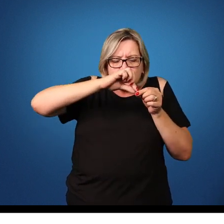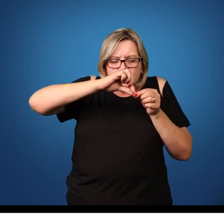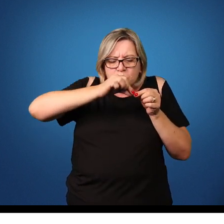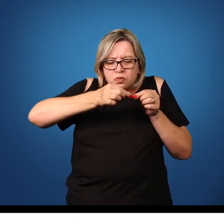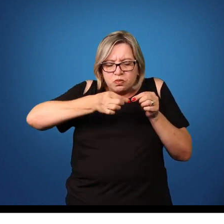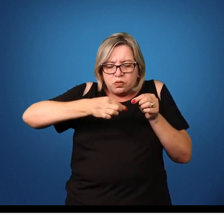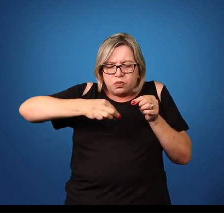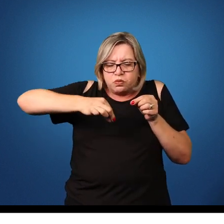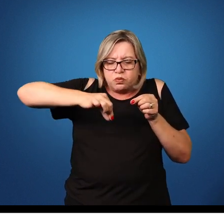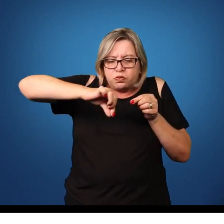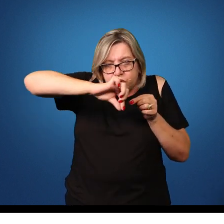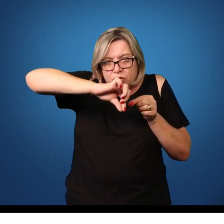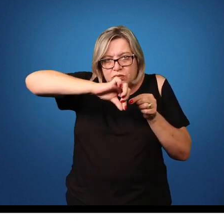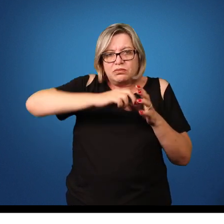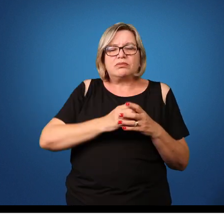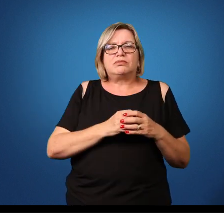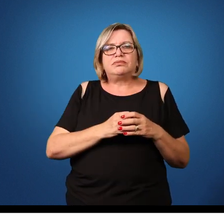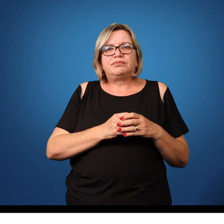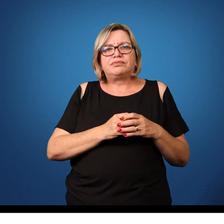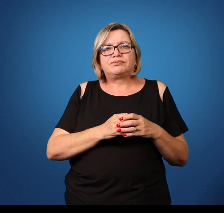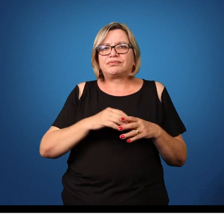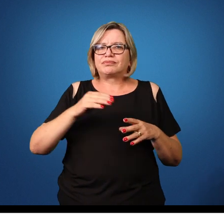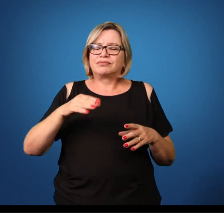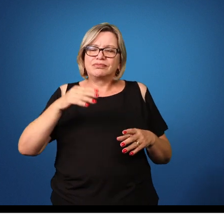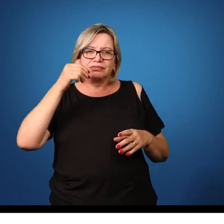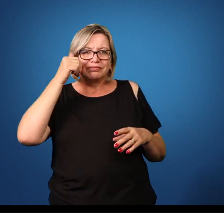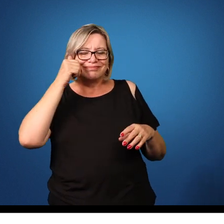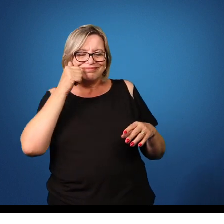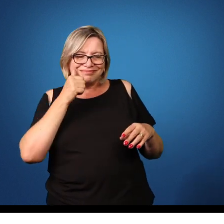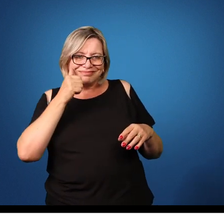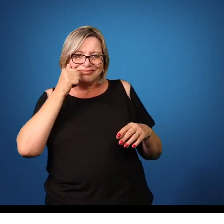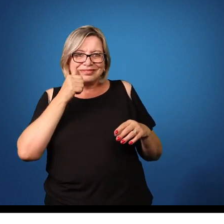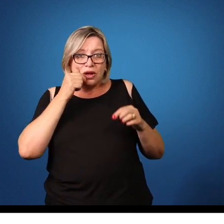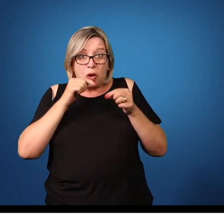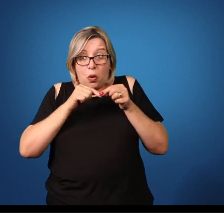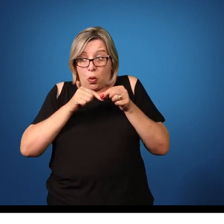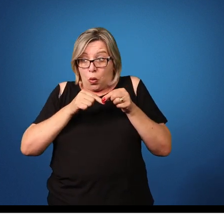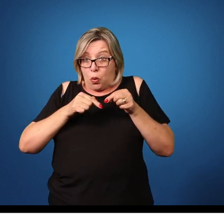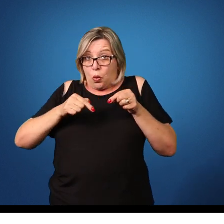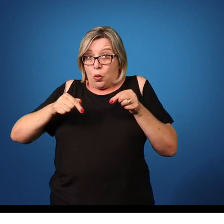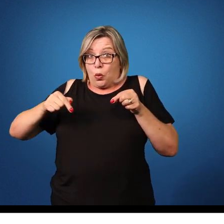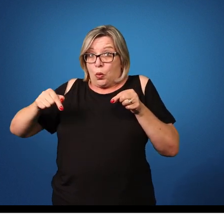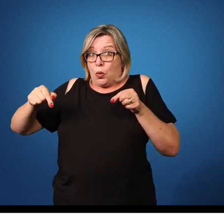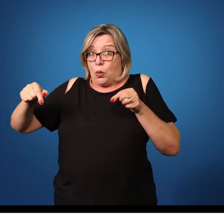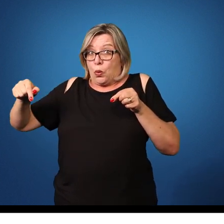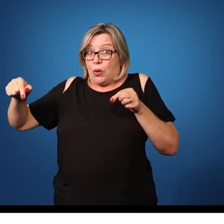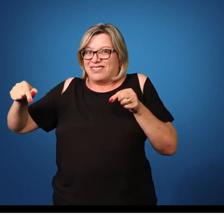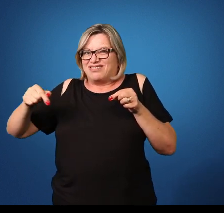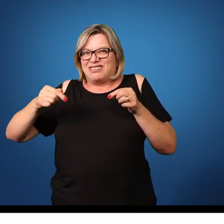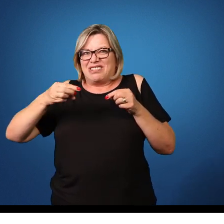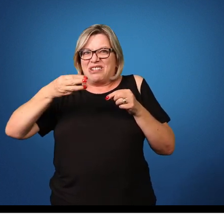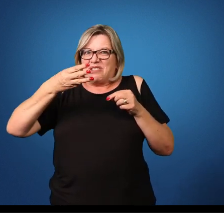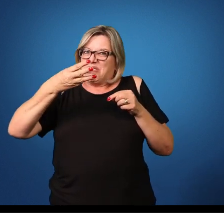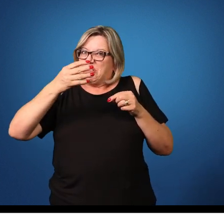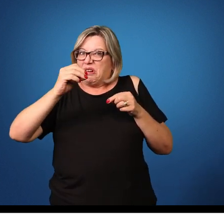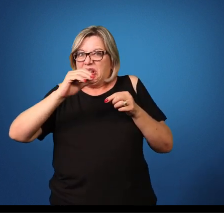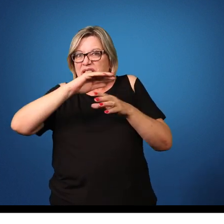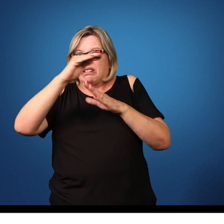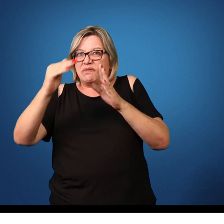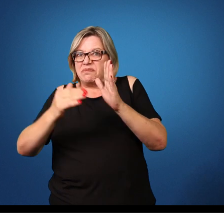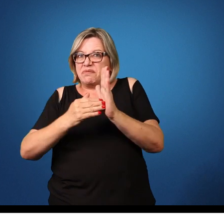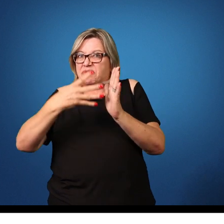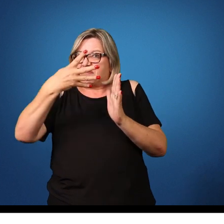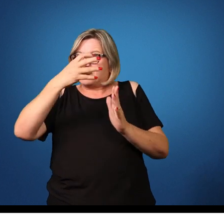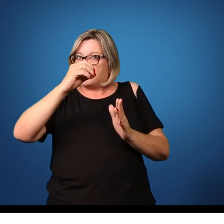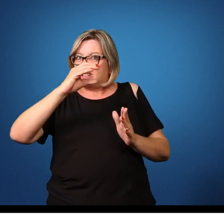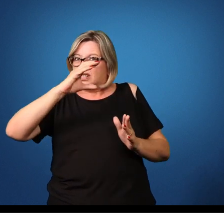ventralmente. Já a fêmea, ela é bem maior que o macho, de 30 a 40 centímetros,